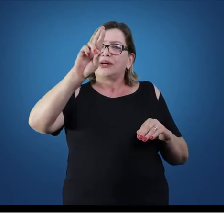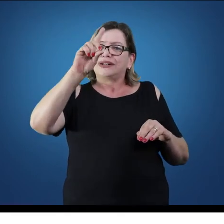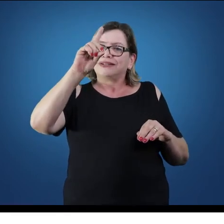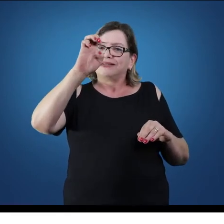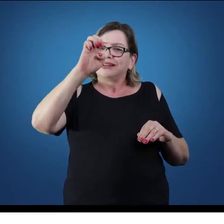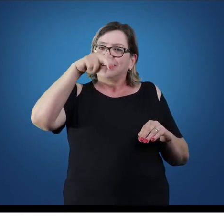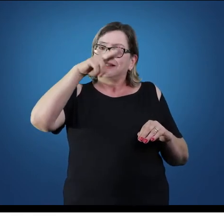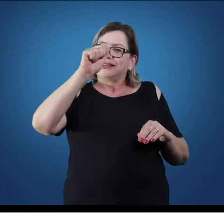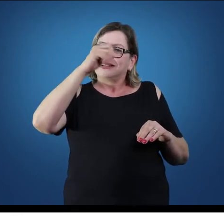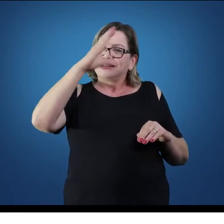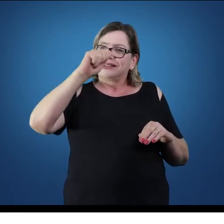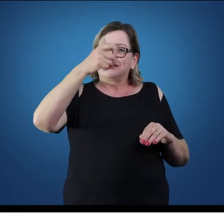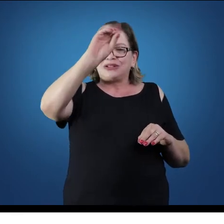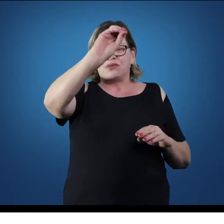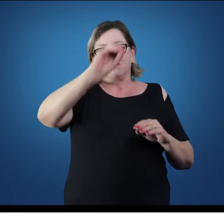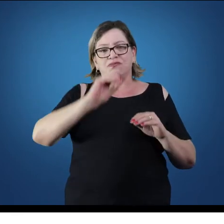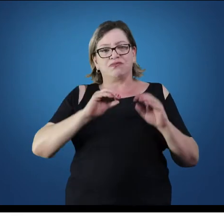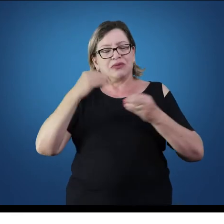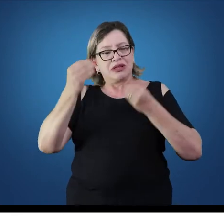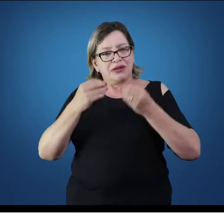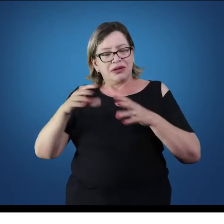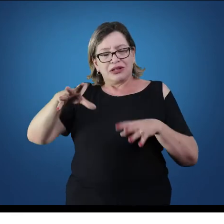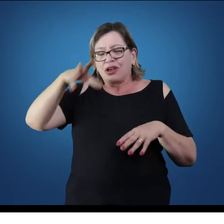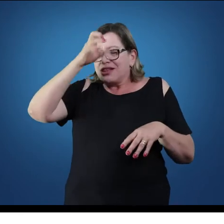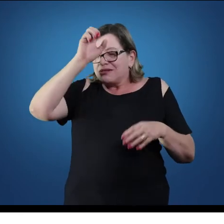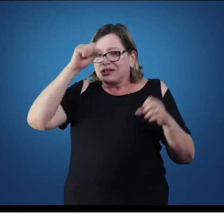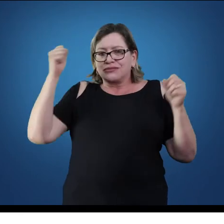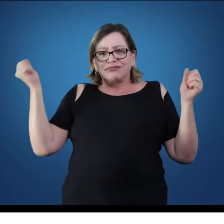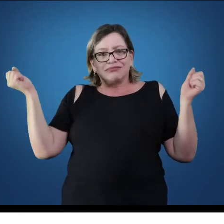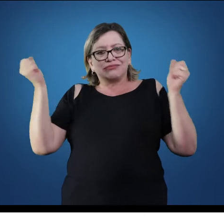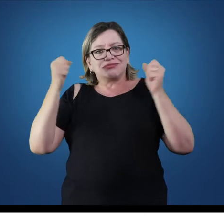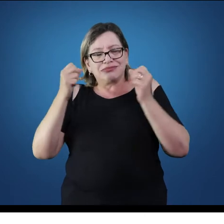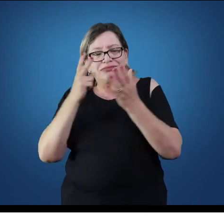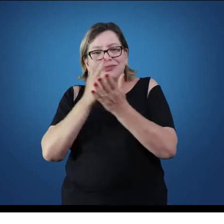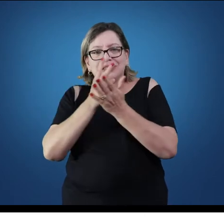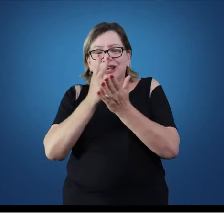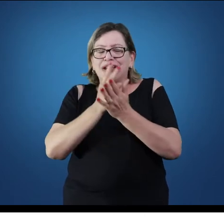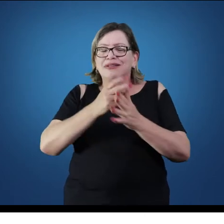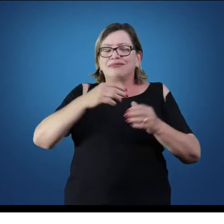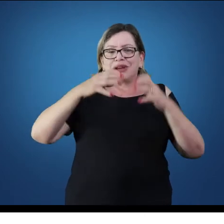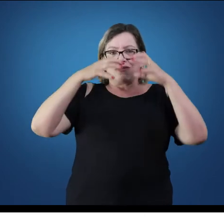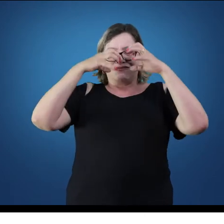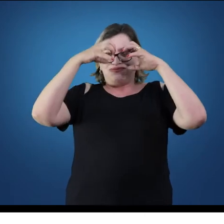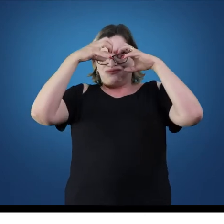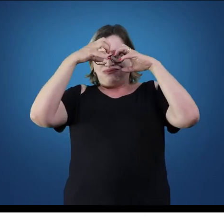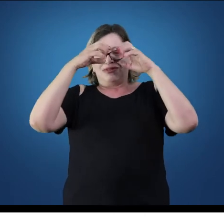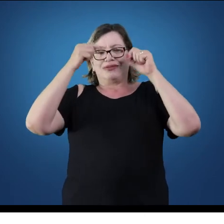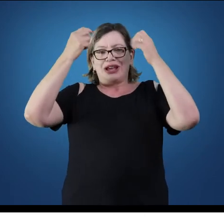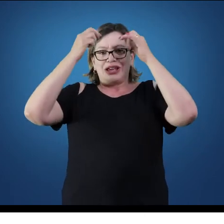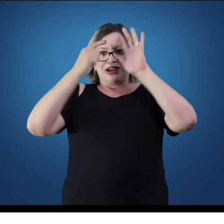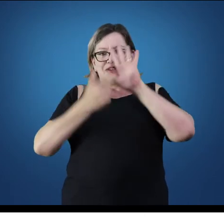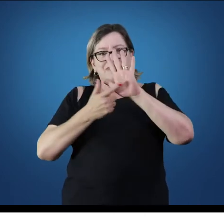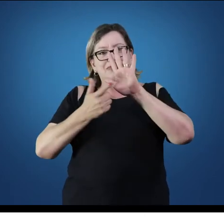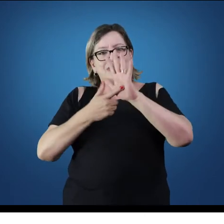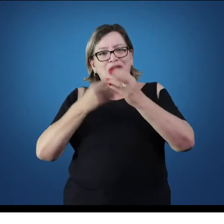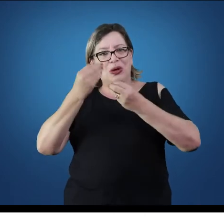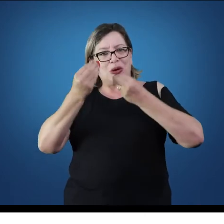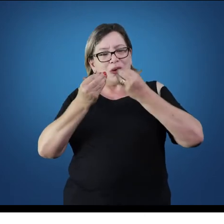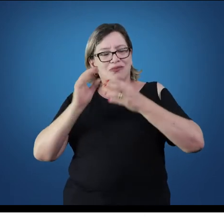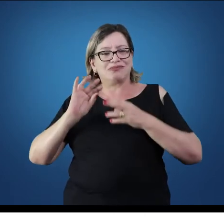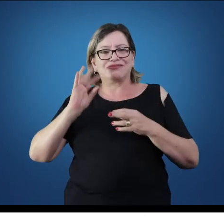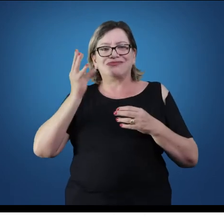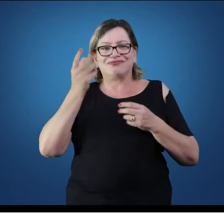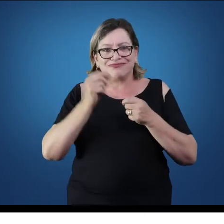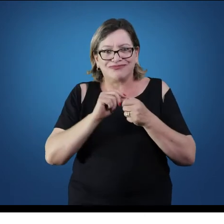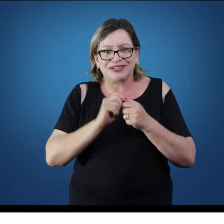no nosso aprendizado da educação física, e que o sistema nervoso vai responder aí com os seus conteúdos.